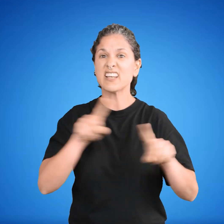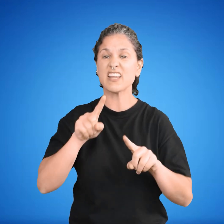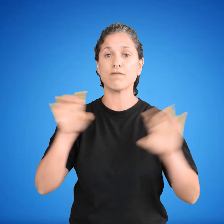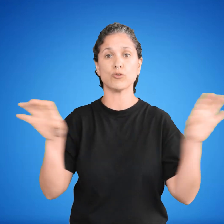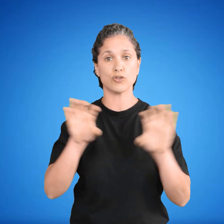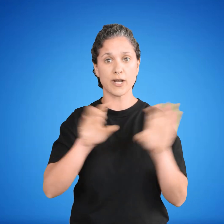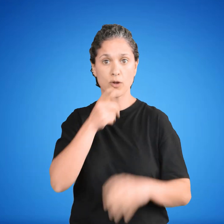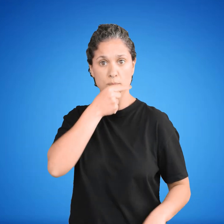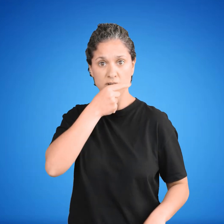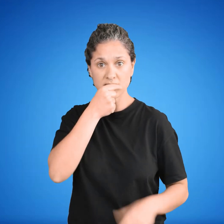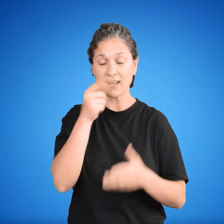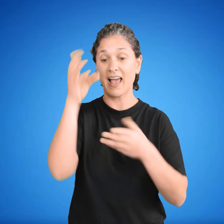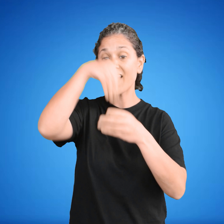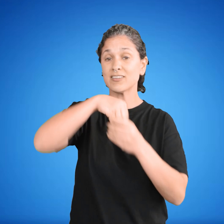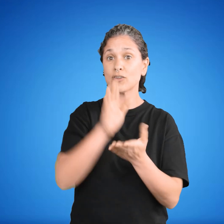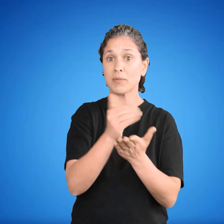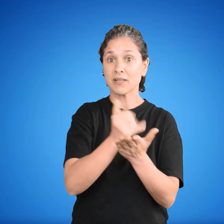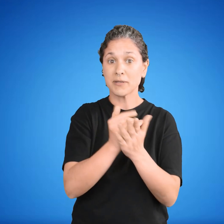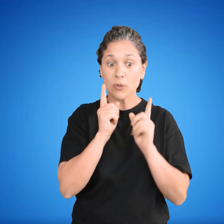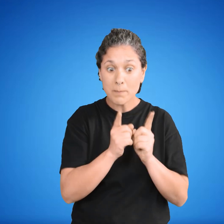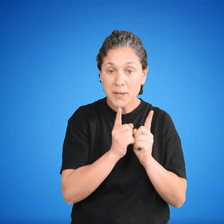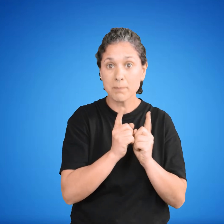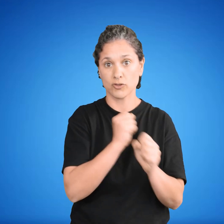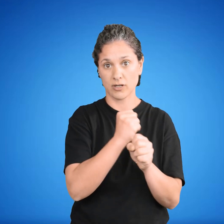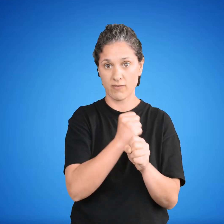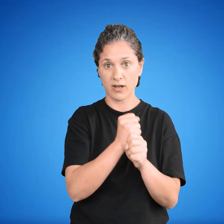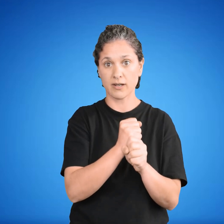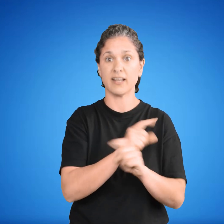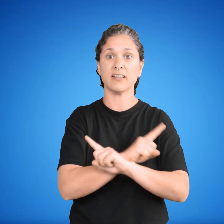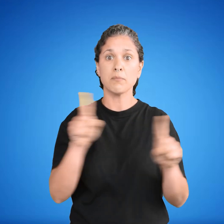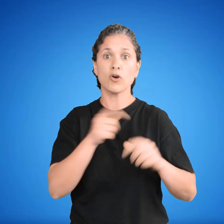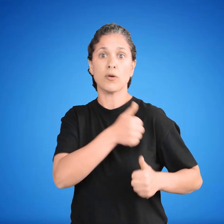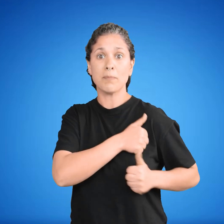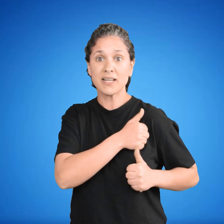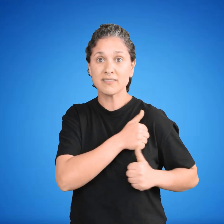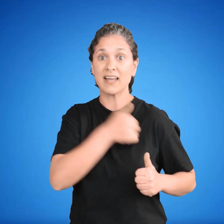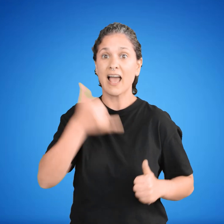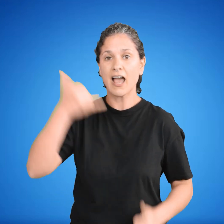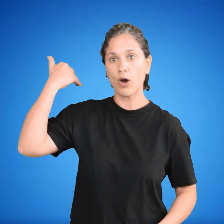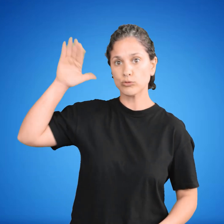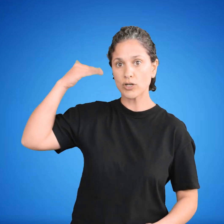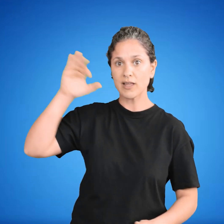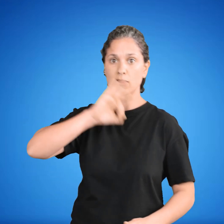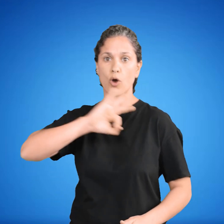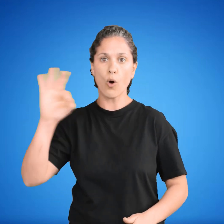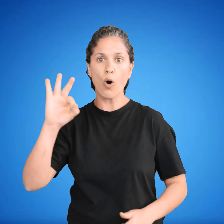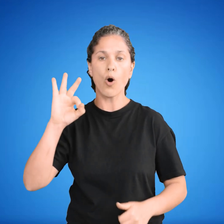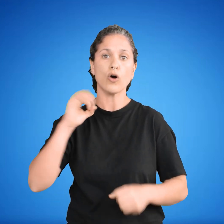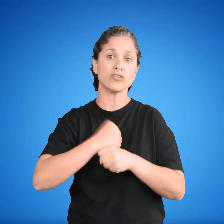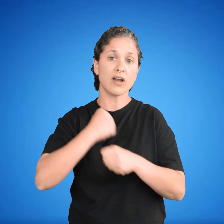departamentos en que desempeñan sus funciones, ni los militares en la región en que tengan mando de fuerza o ejerzan en actividad alguna